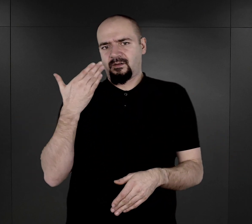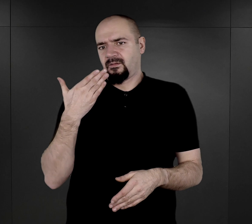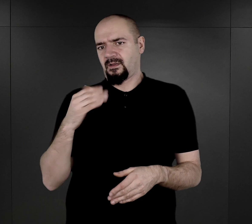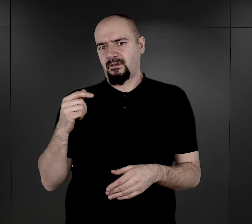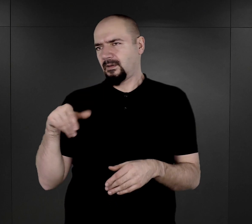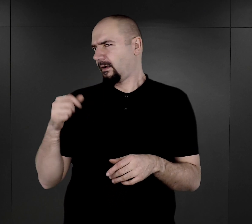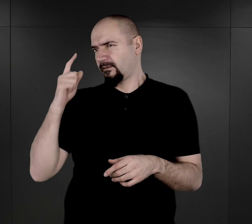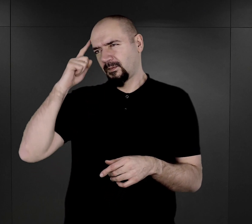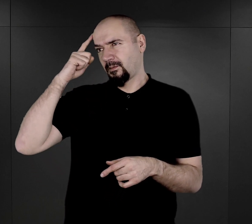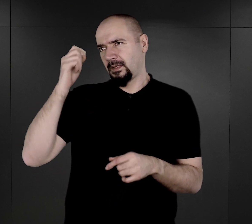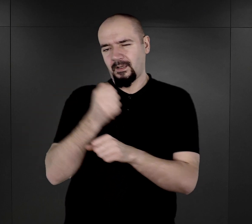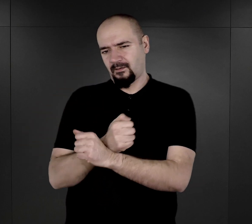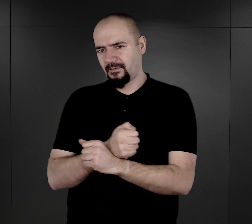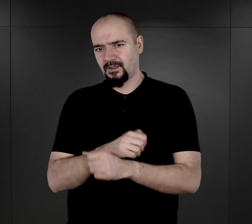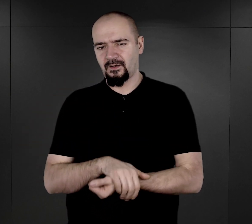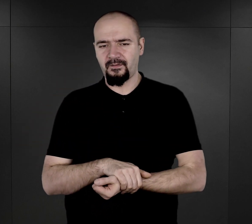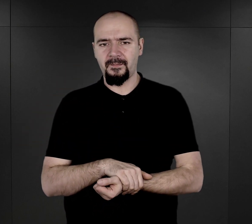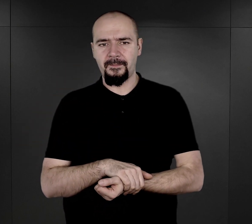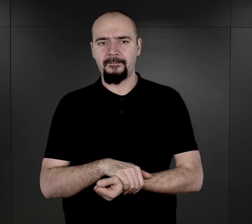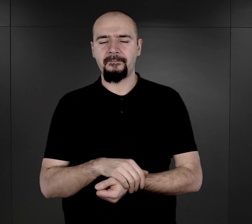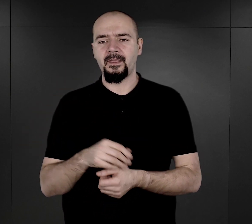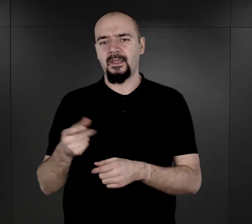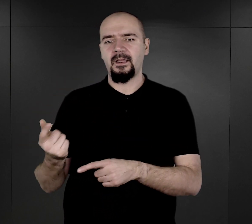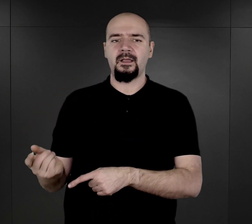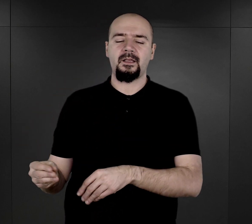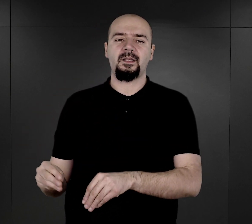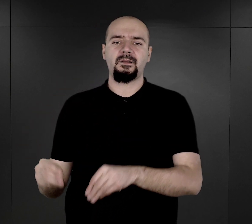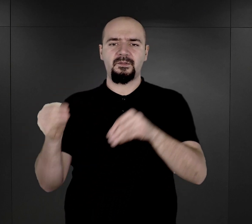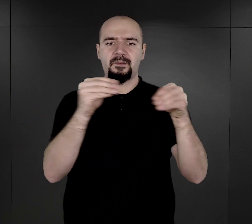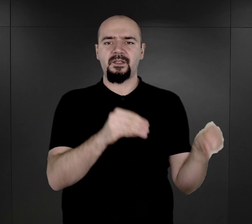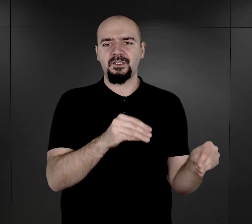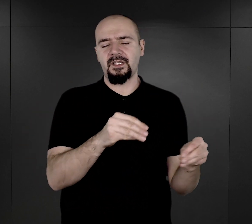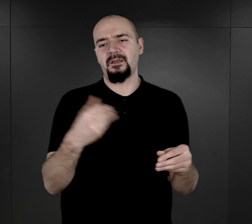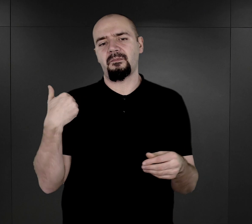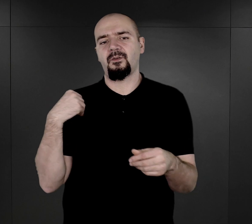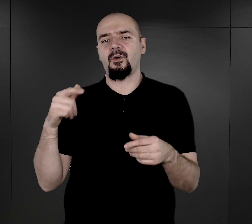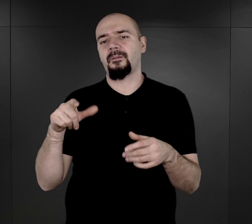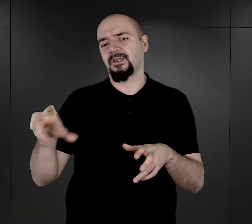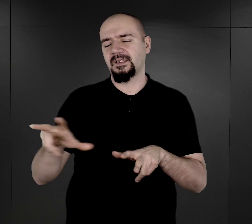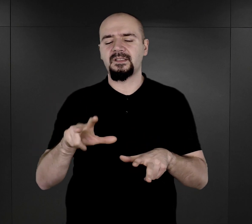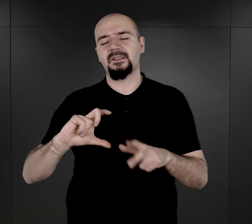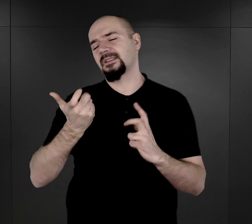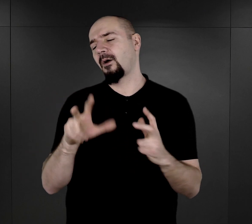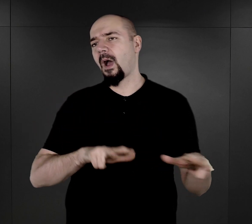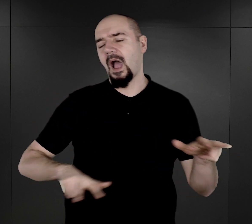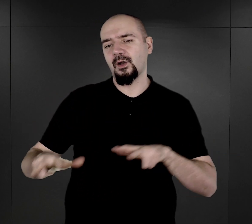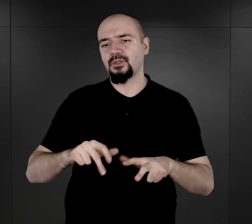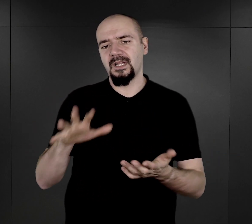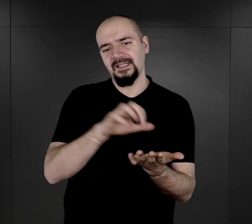we wspomnieniach więźniów. Umieszczenie wiązało się z tym, że cała rodzina zajmowała powiedzmy koję,